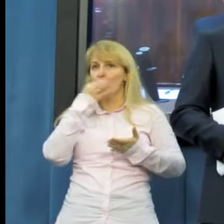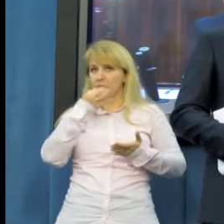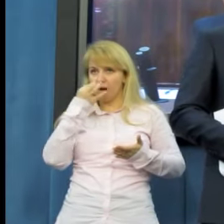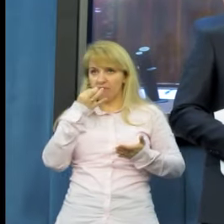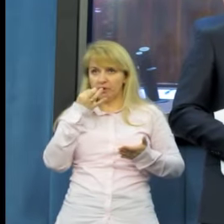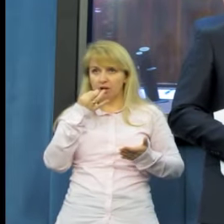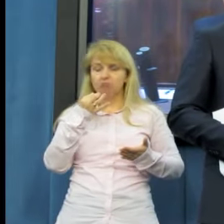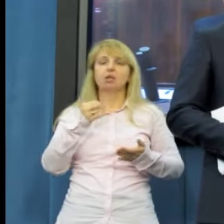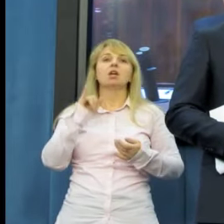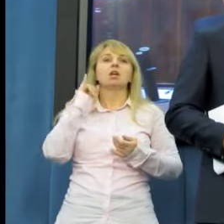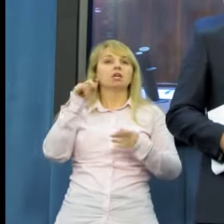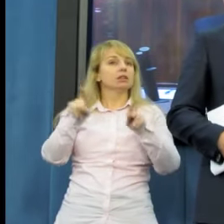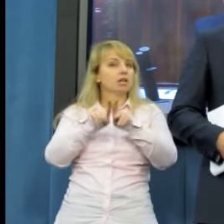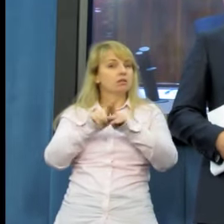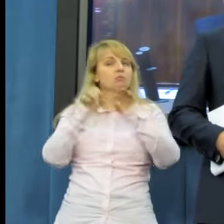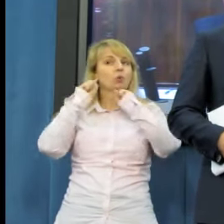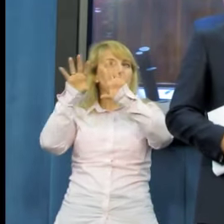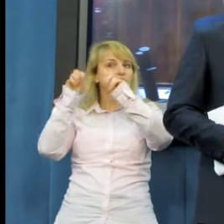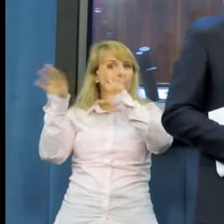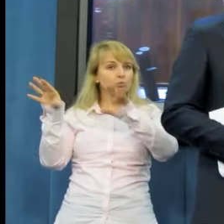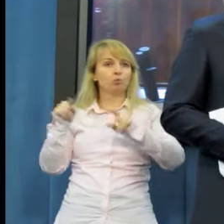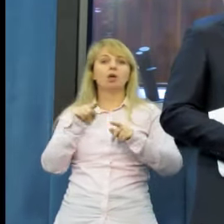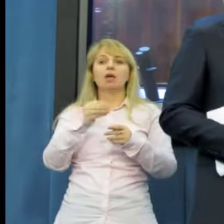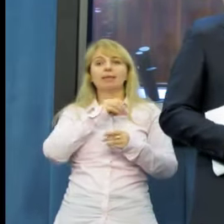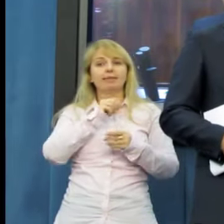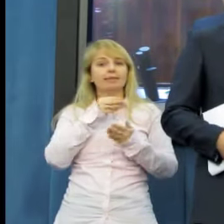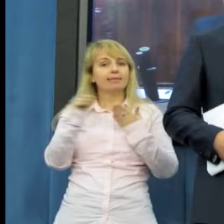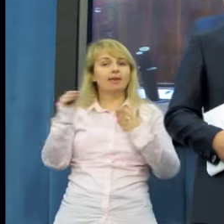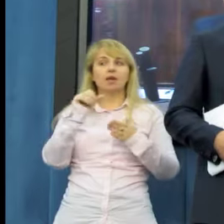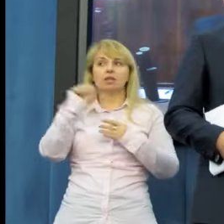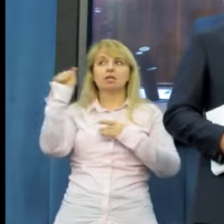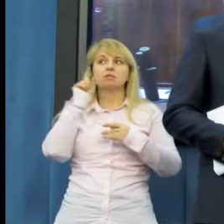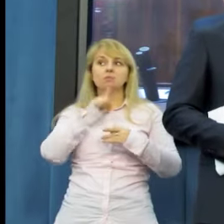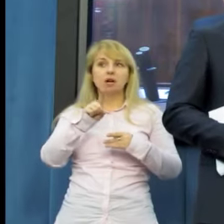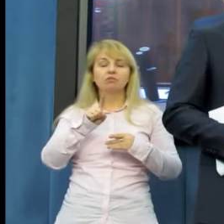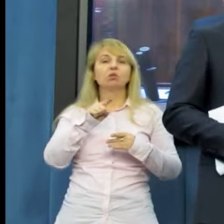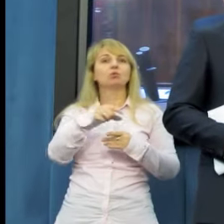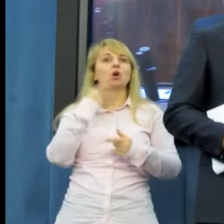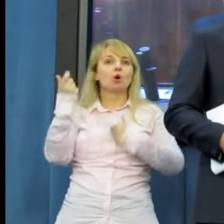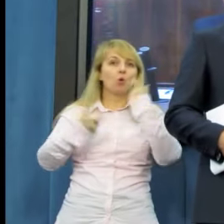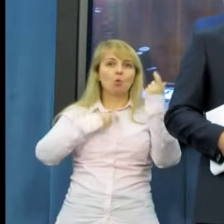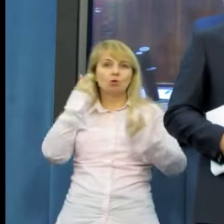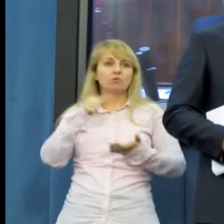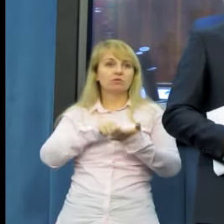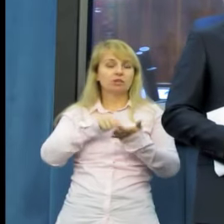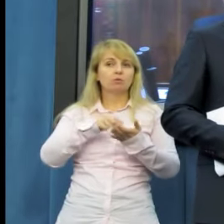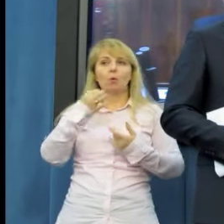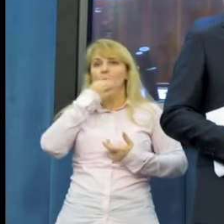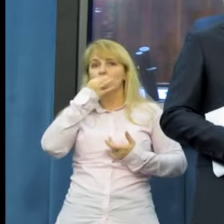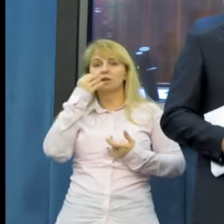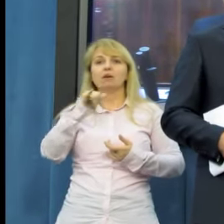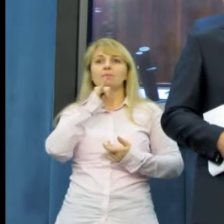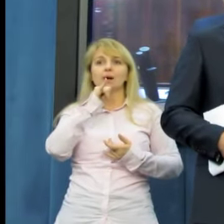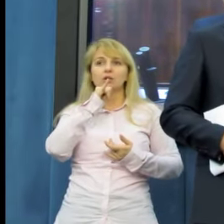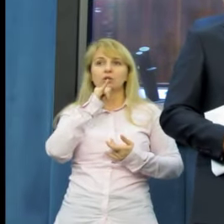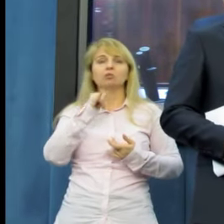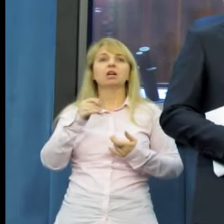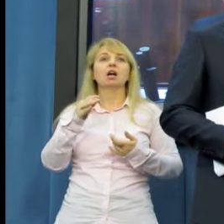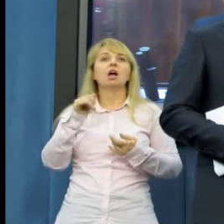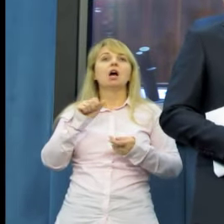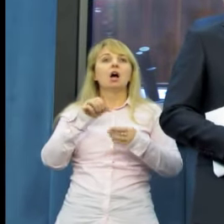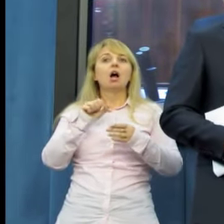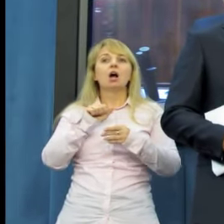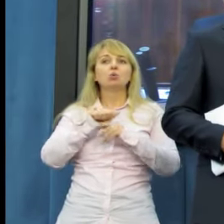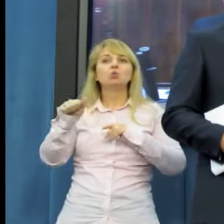jednocześnie informuję, że nie jest prawdą, jakoby głosowania nad poprawkami ruchu palikota miały trwać